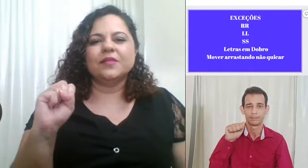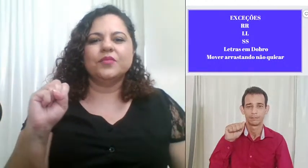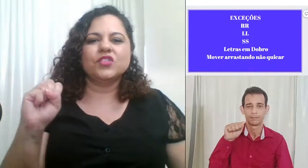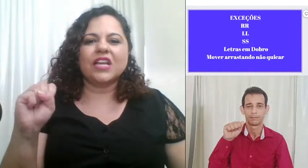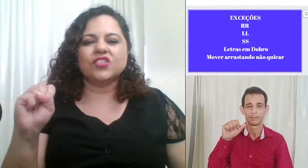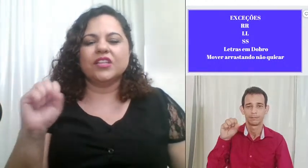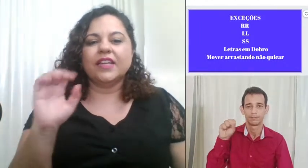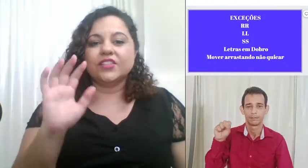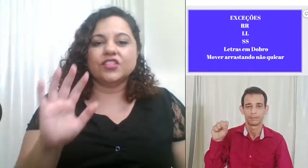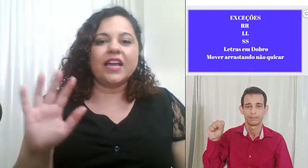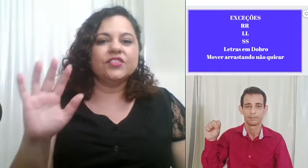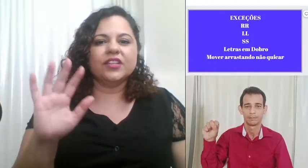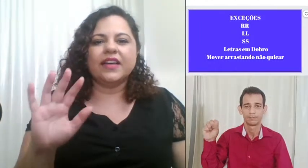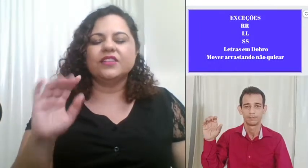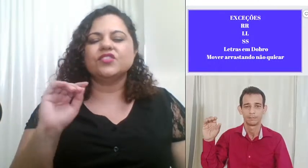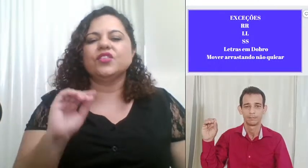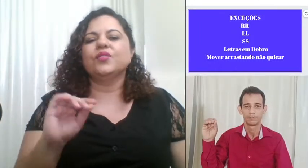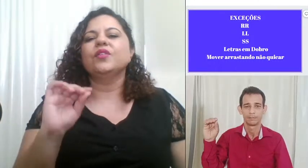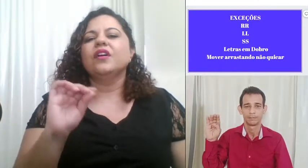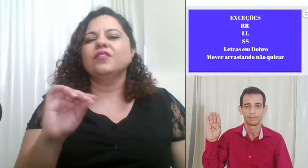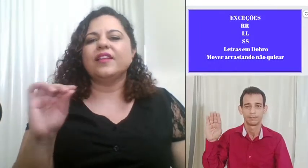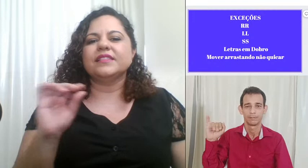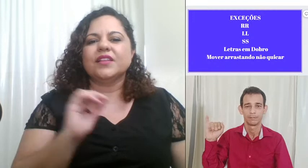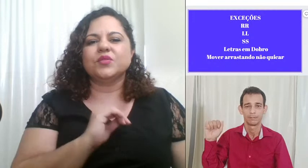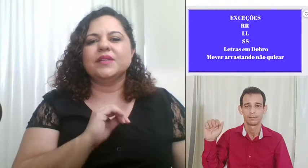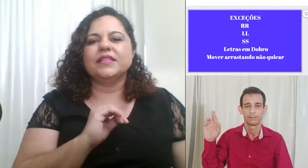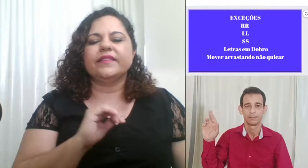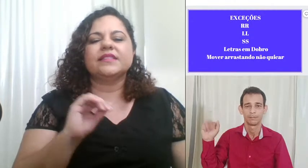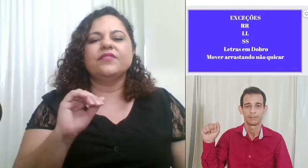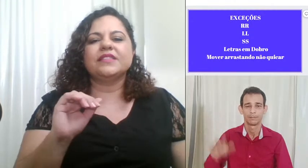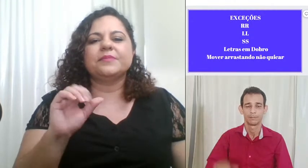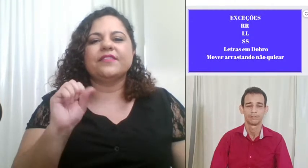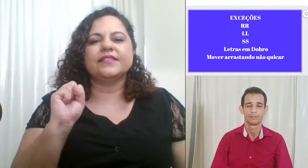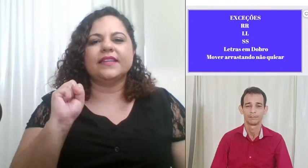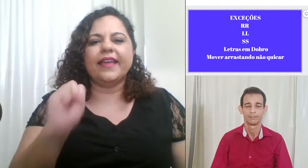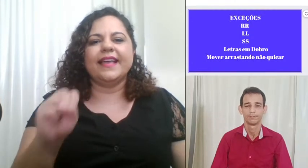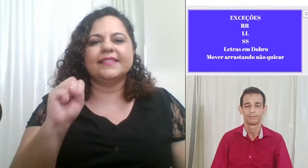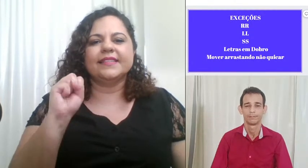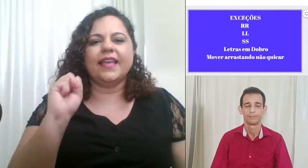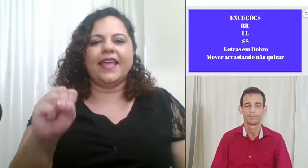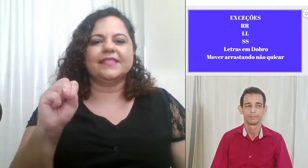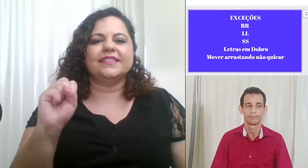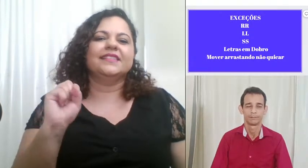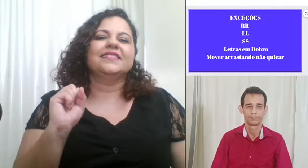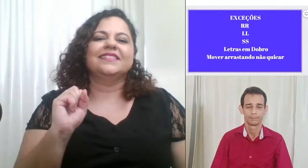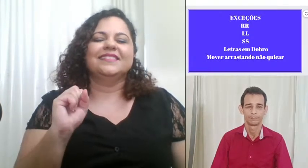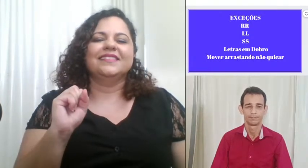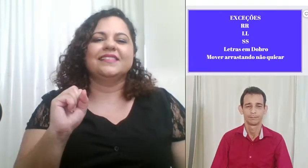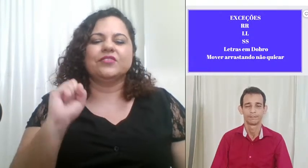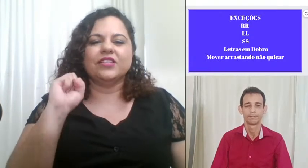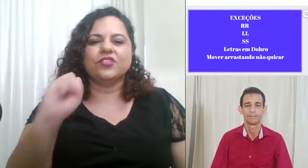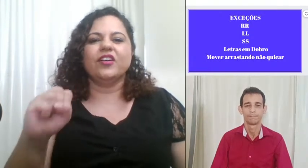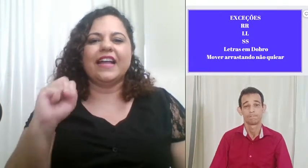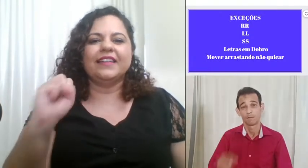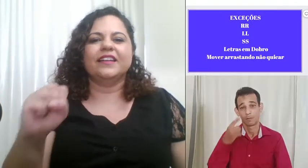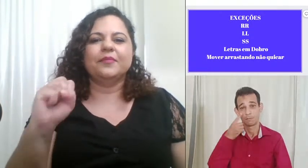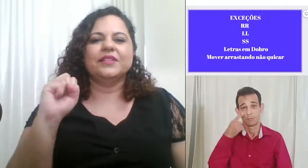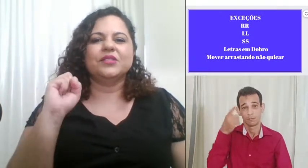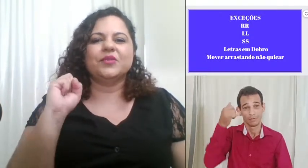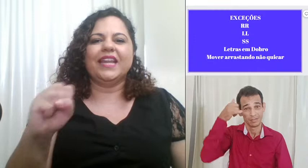puxadinha ela já te garantiu fazer as duas letras sem você precisar fazer ss senão você joga a letra na pessoa né